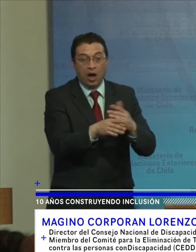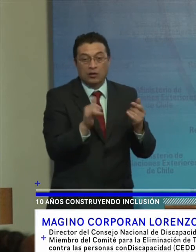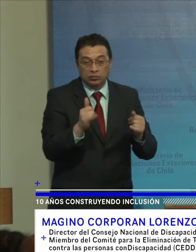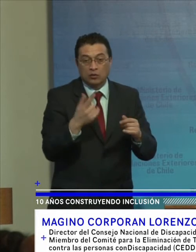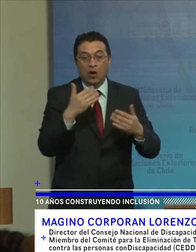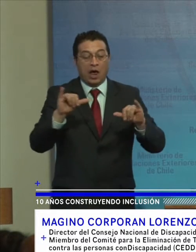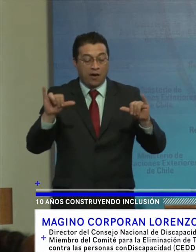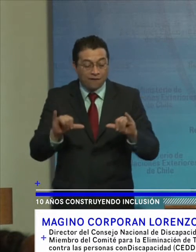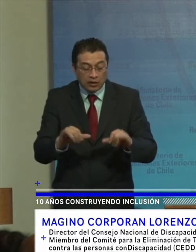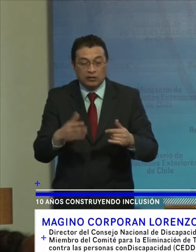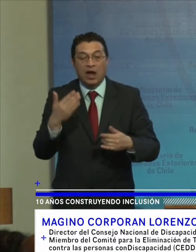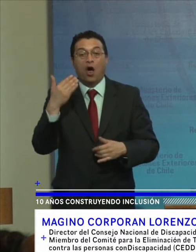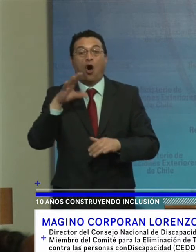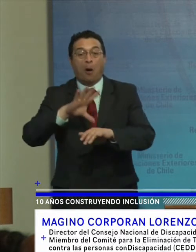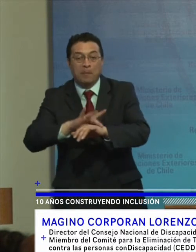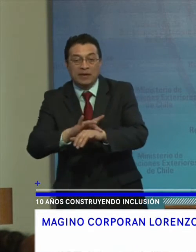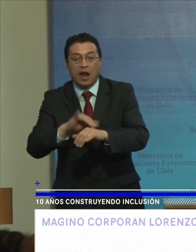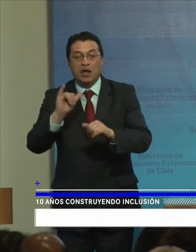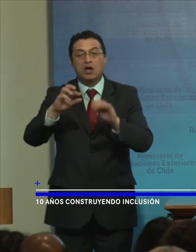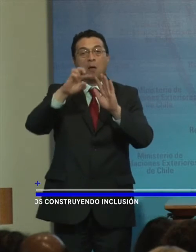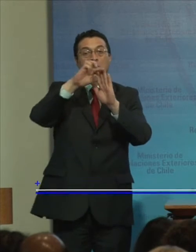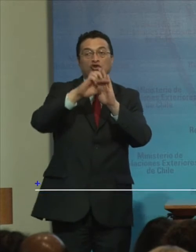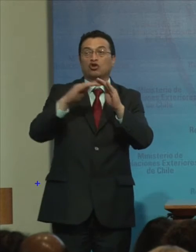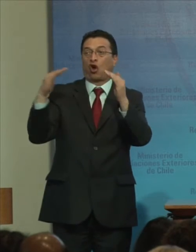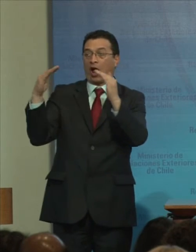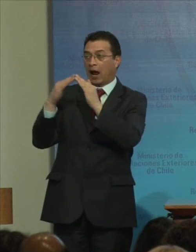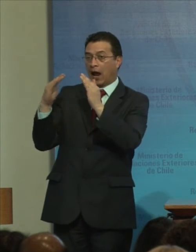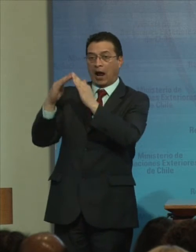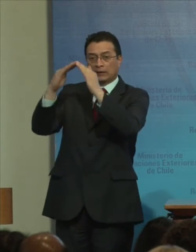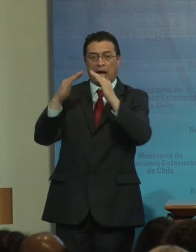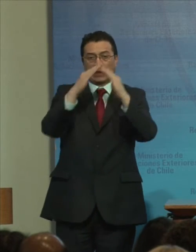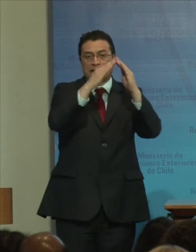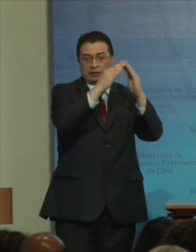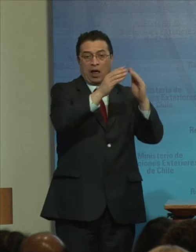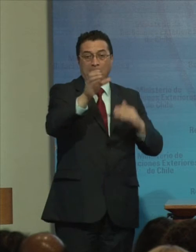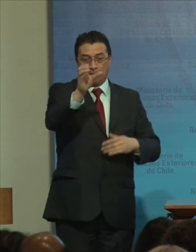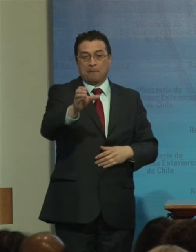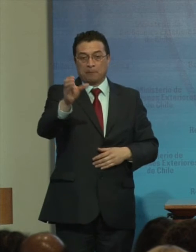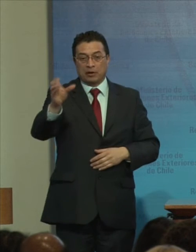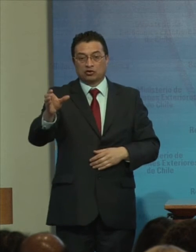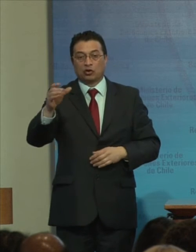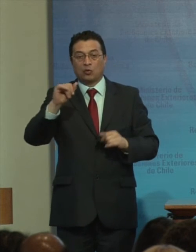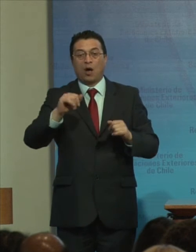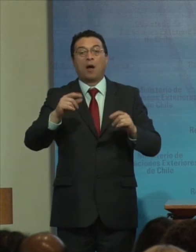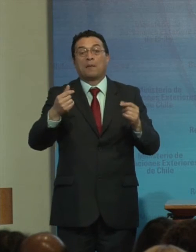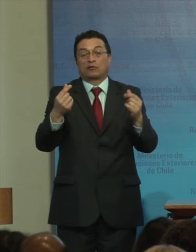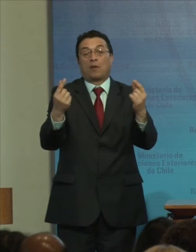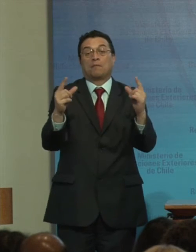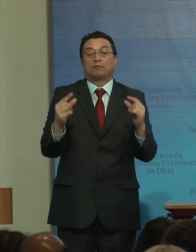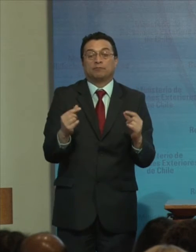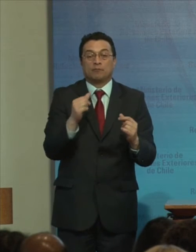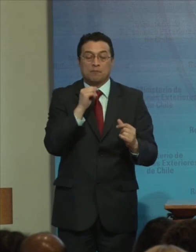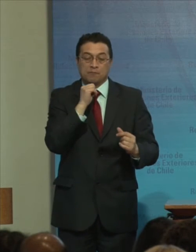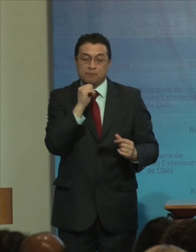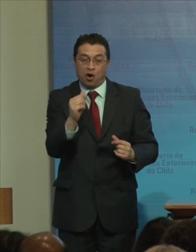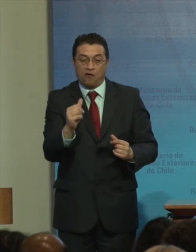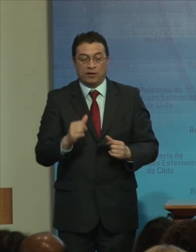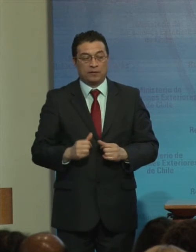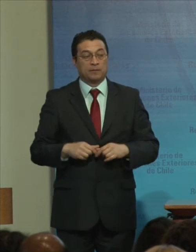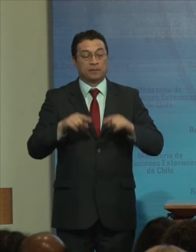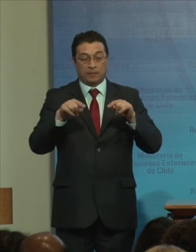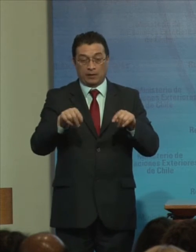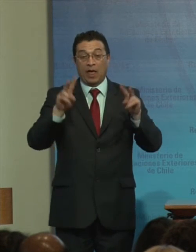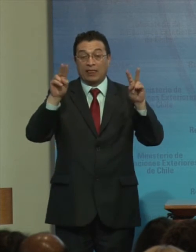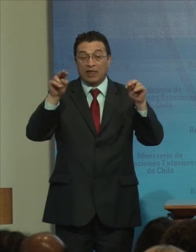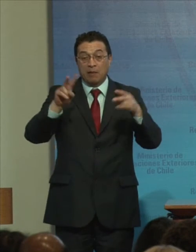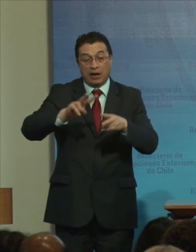Infantiles Hospitales Y proyectos Habitacionales Para personas De bajos recursos En materia De la